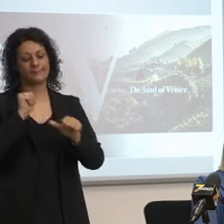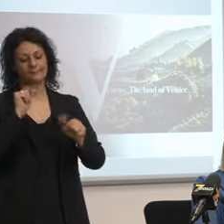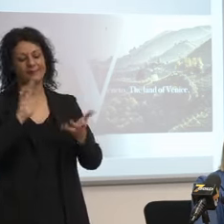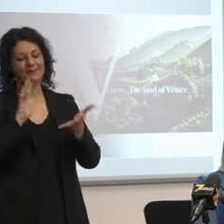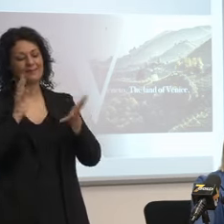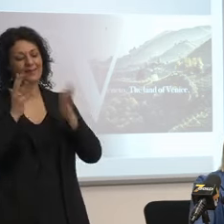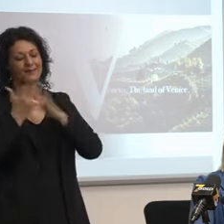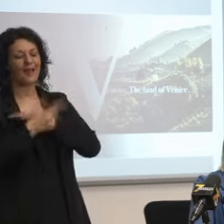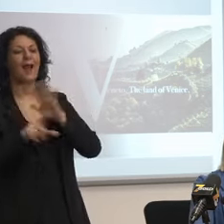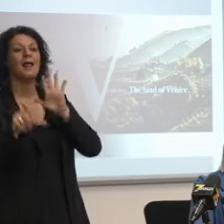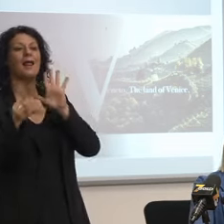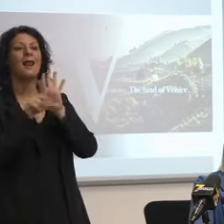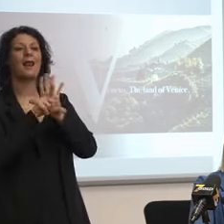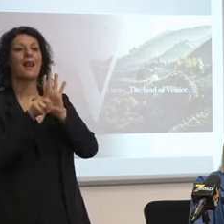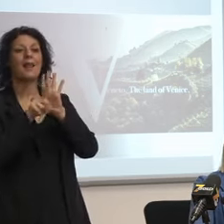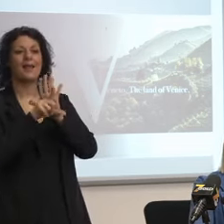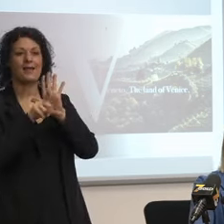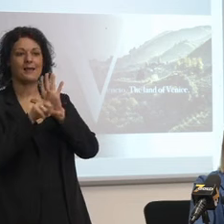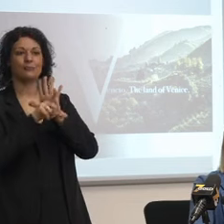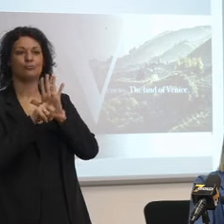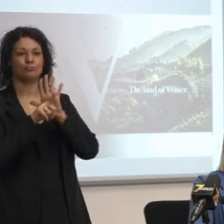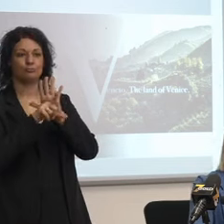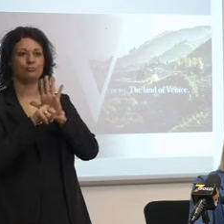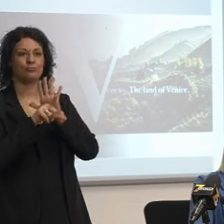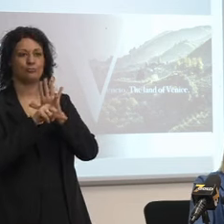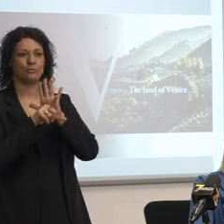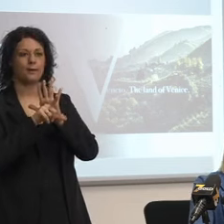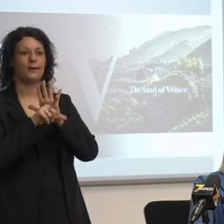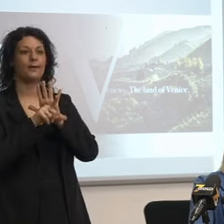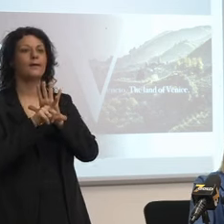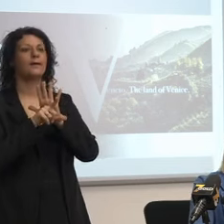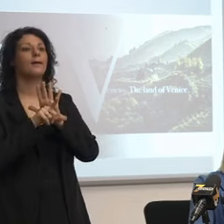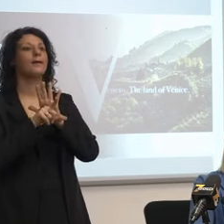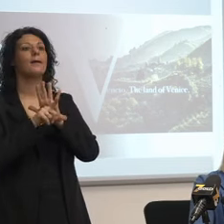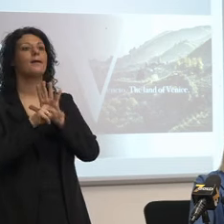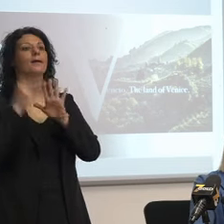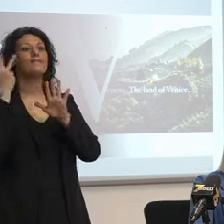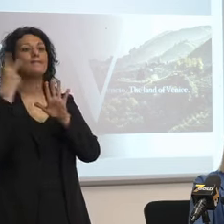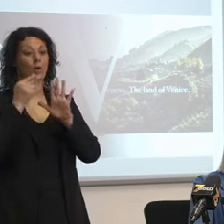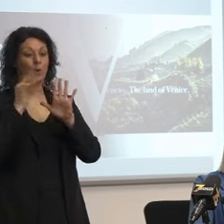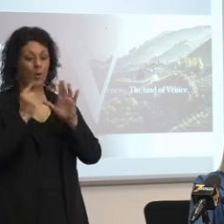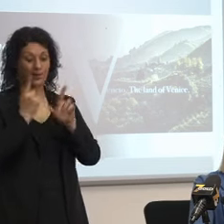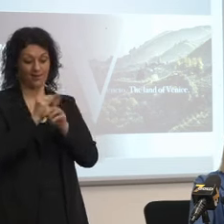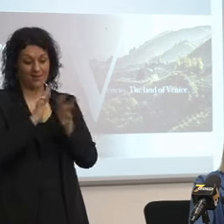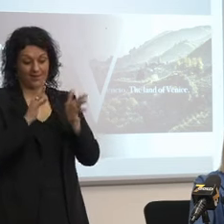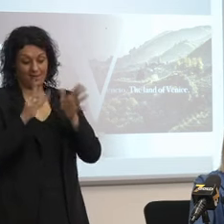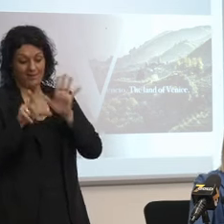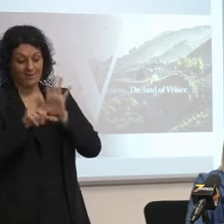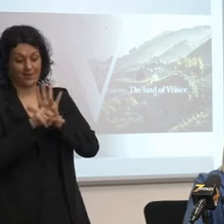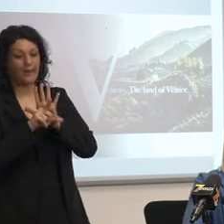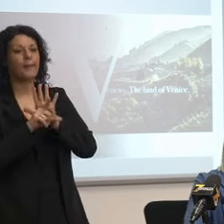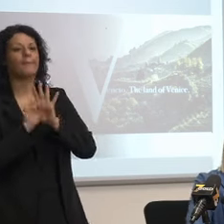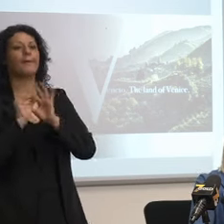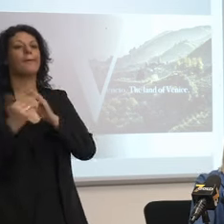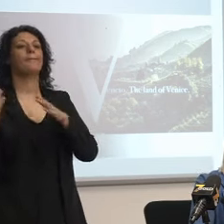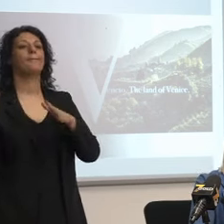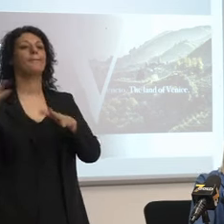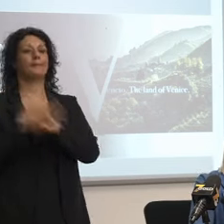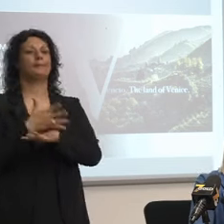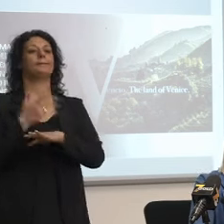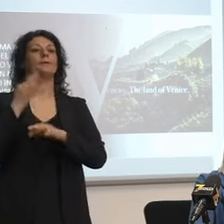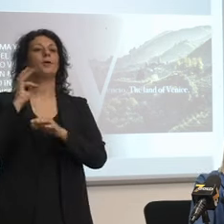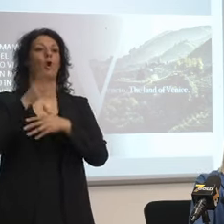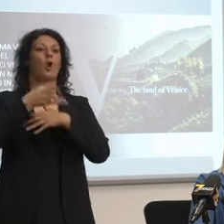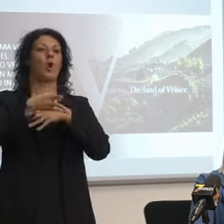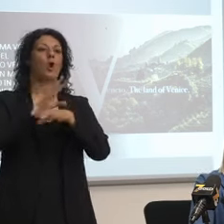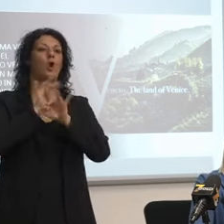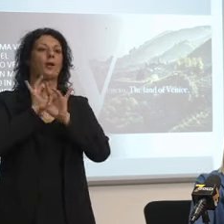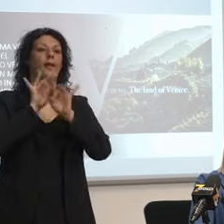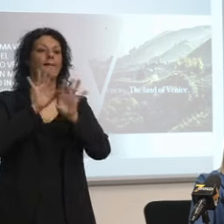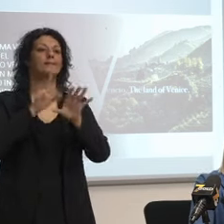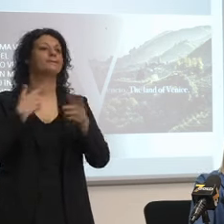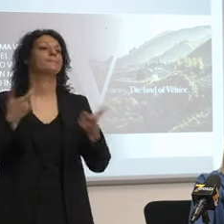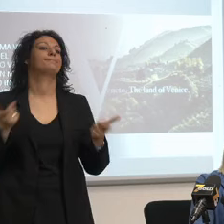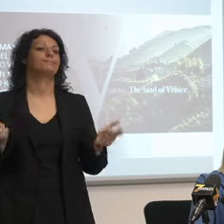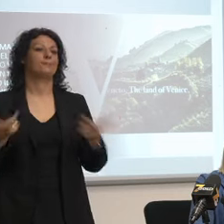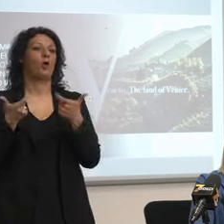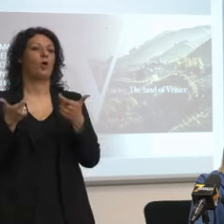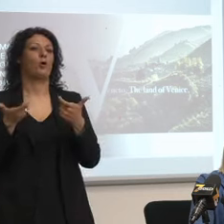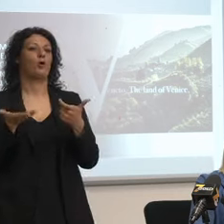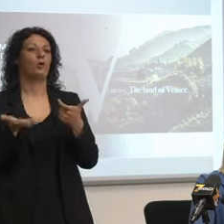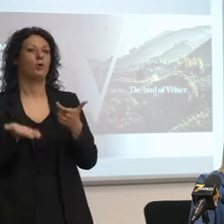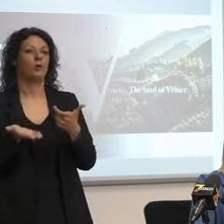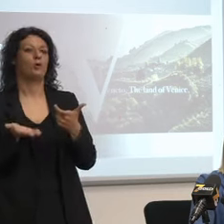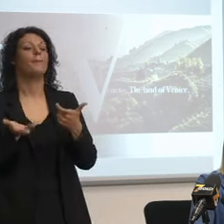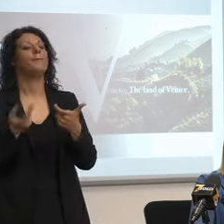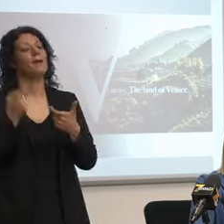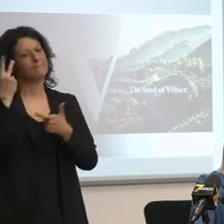singole in provvedimenti legislativi chiaramente è arrivato il coronavirus e si è bloccato di nuovo quindi noi comunque insomma su questo continueremo